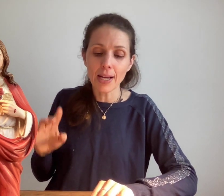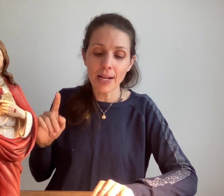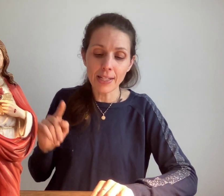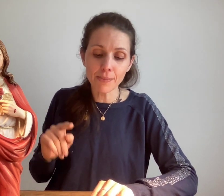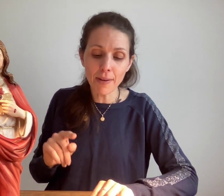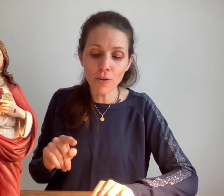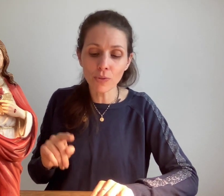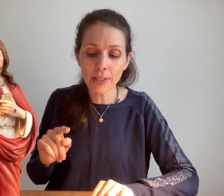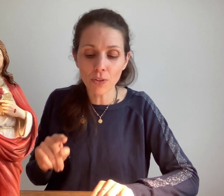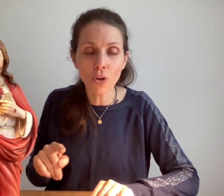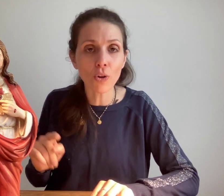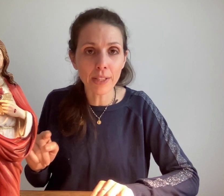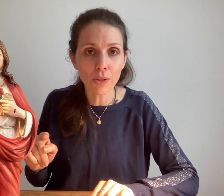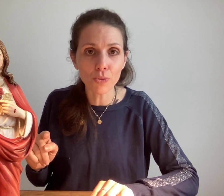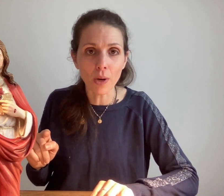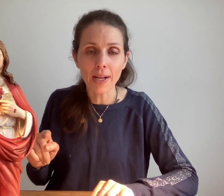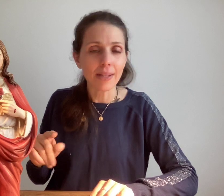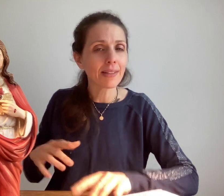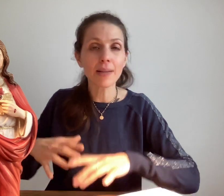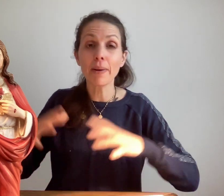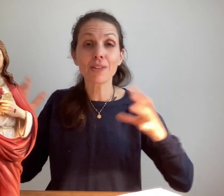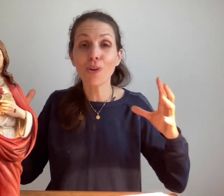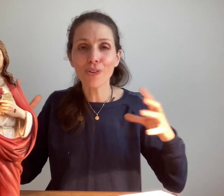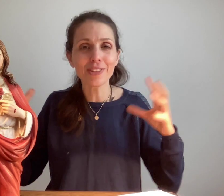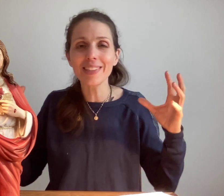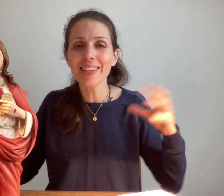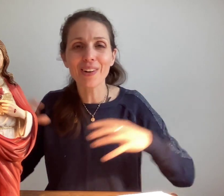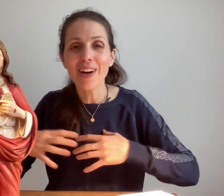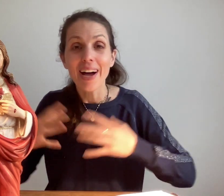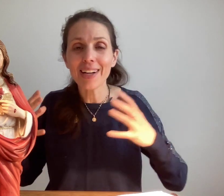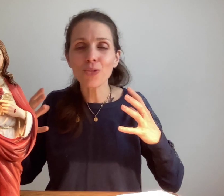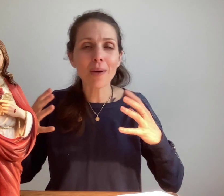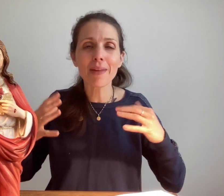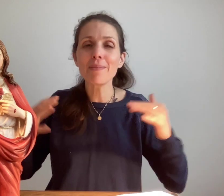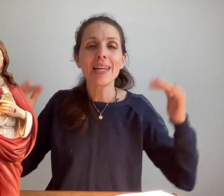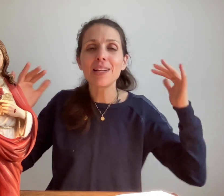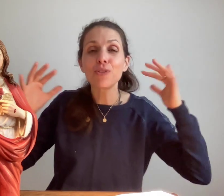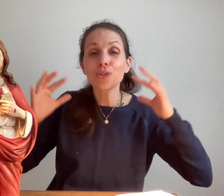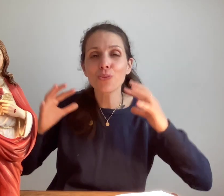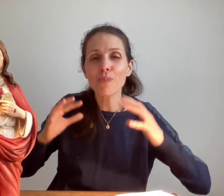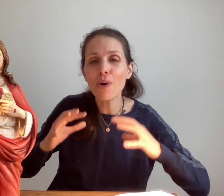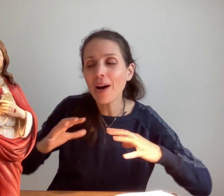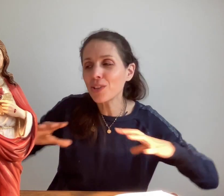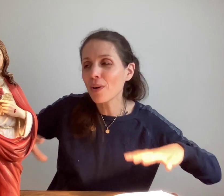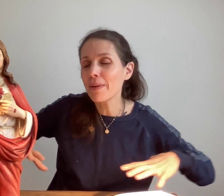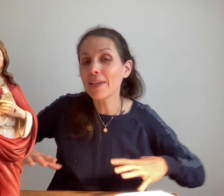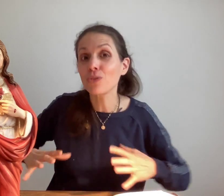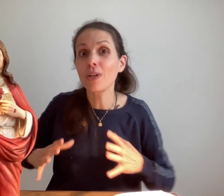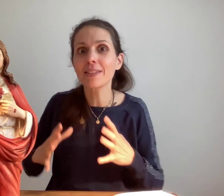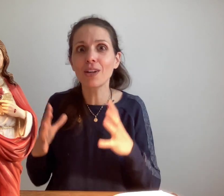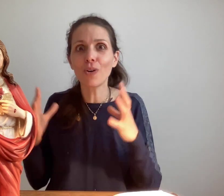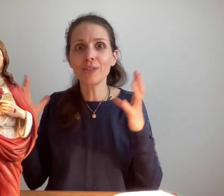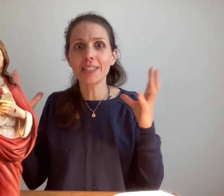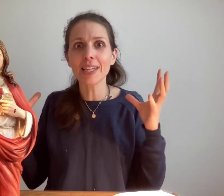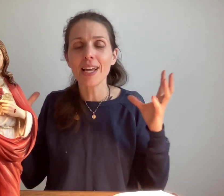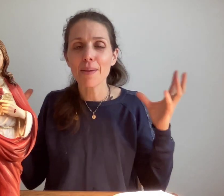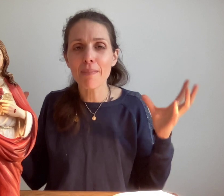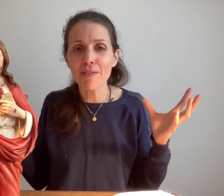laisse ma volonté seule grandir en toi n'essaye pas de grandir à toi-même il faut que tu meurs à toi-même et que tu laisses grandir ma